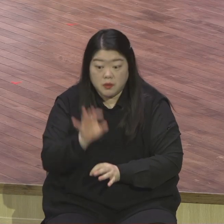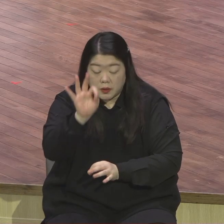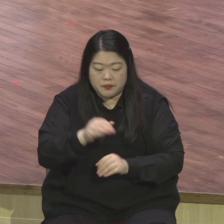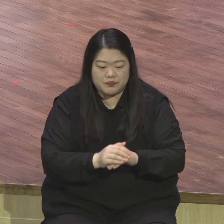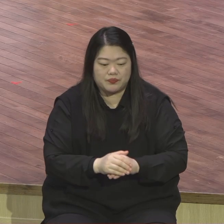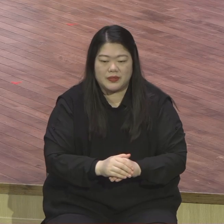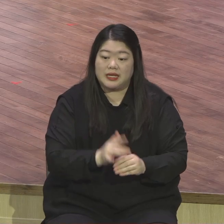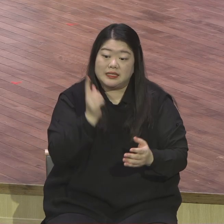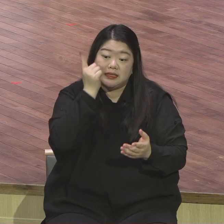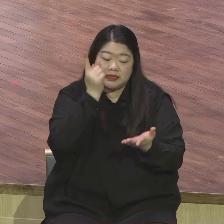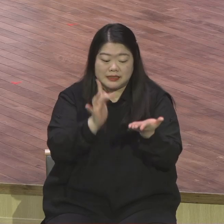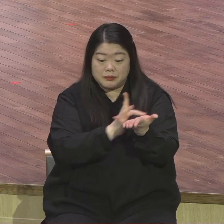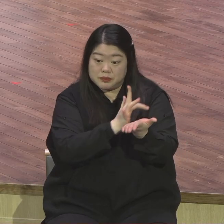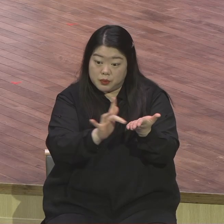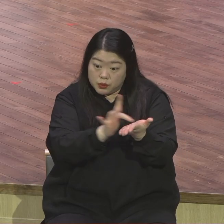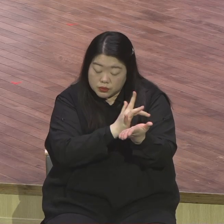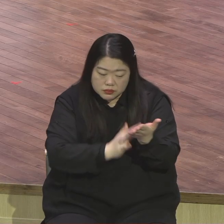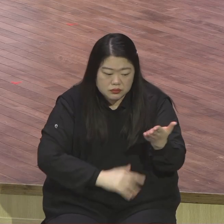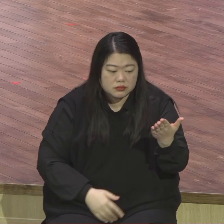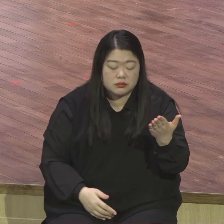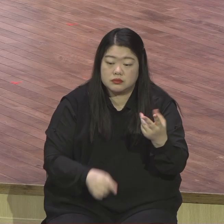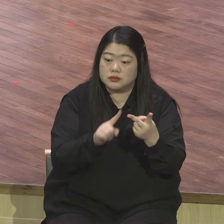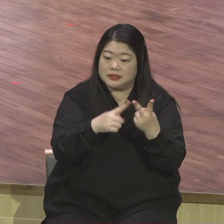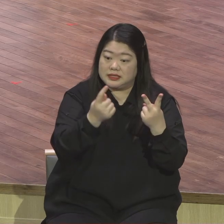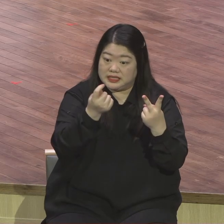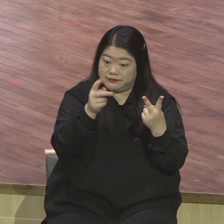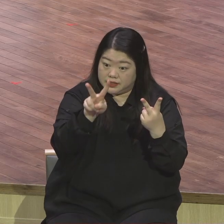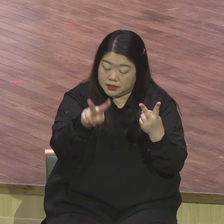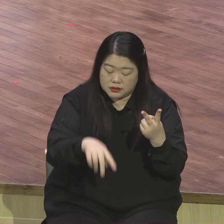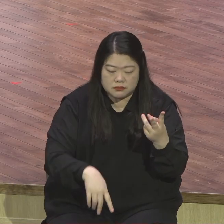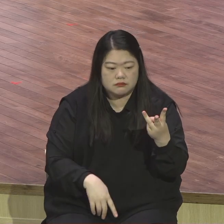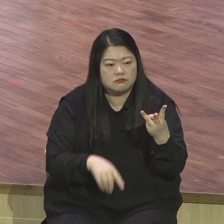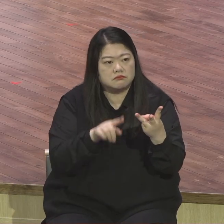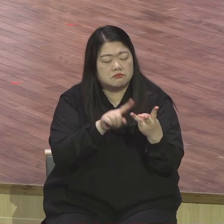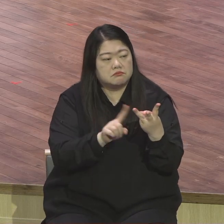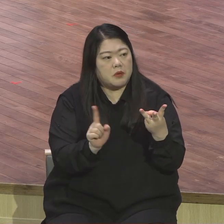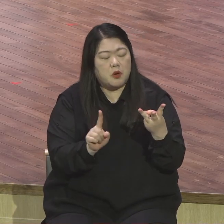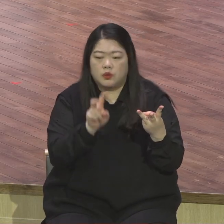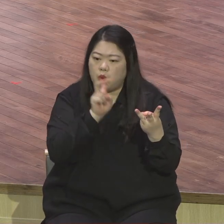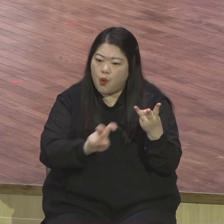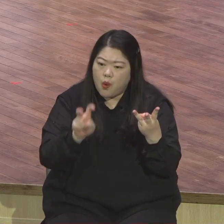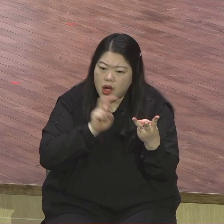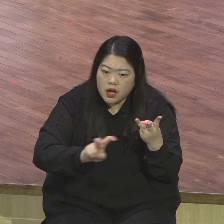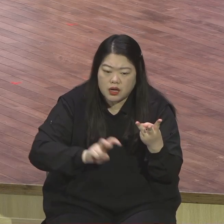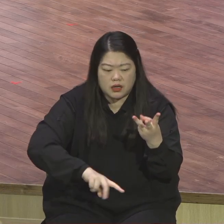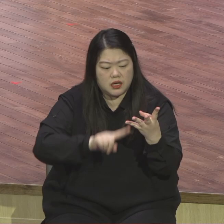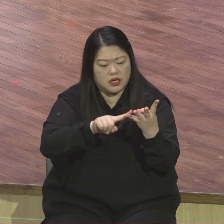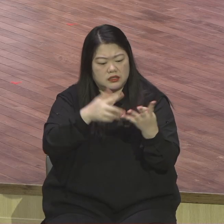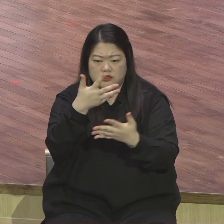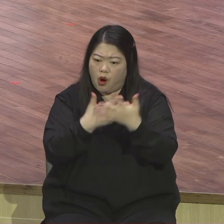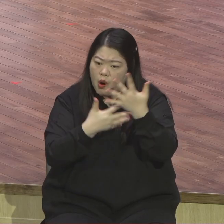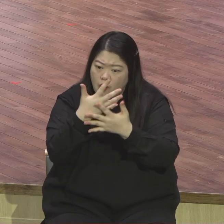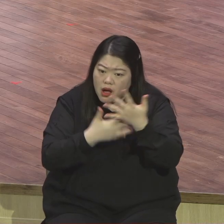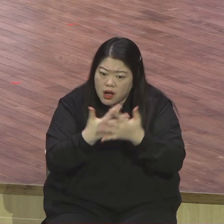많이 보잖아요. 세상 문화가 굉장합니다. 계속 문화 때문에 우리 교회는 거기 안 돼요. 미국 같은 데서는